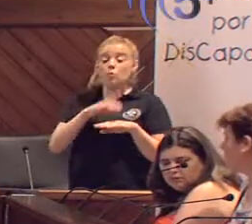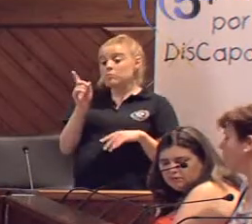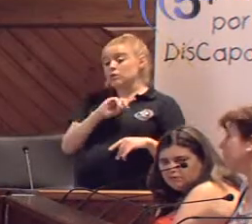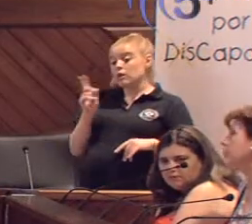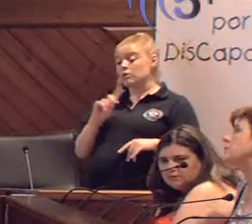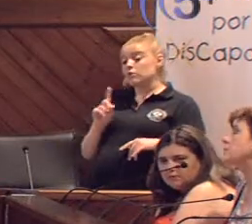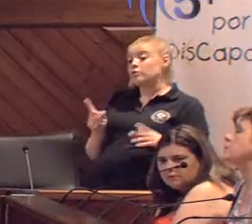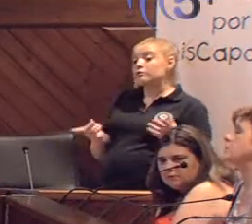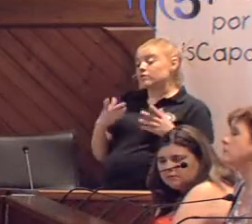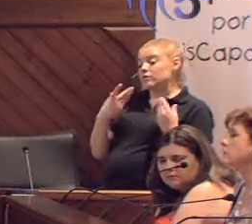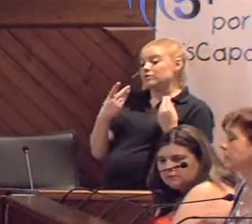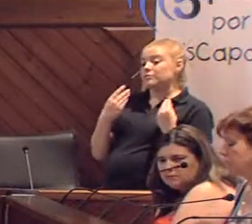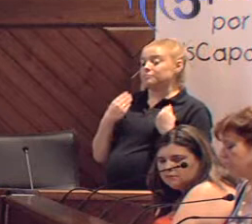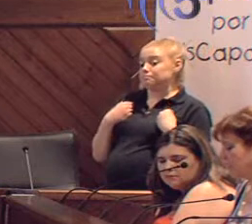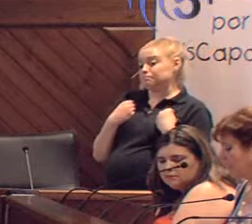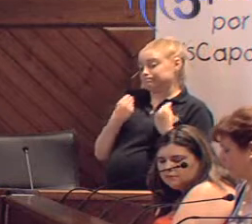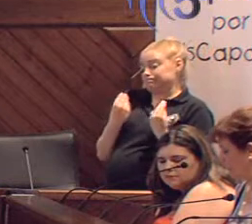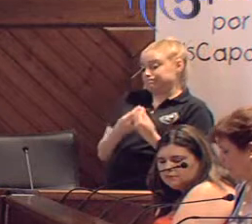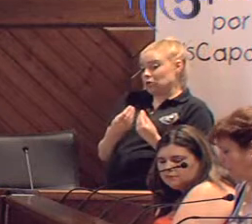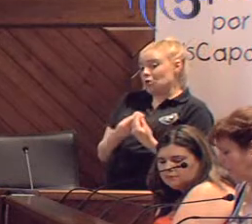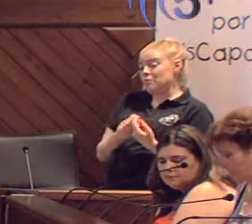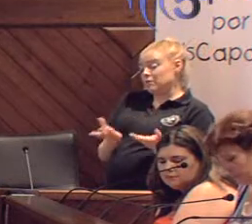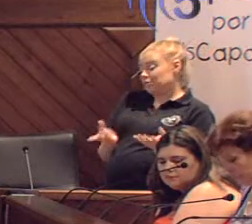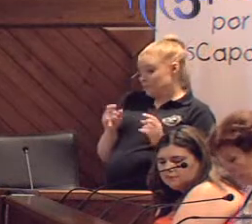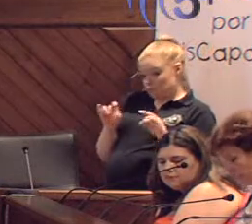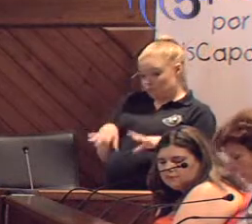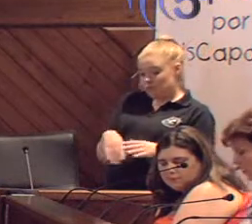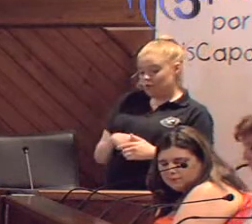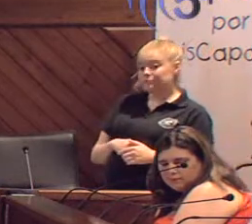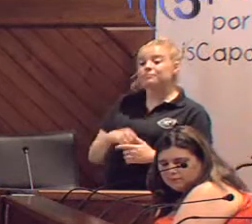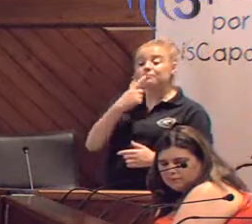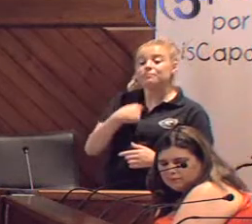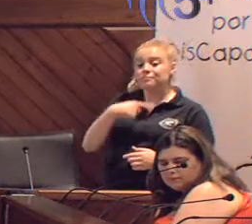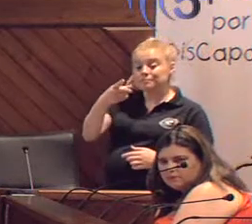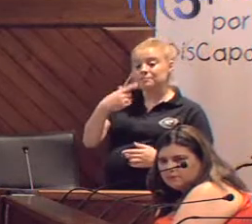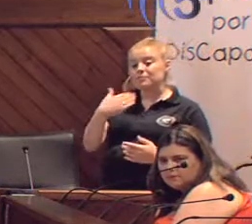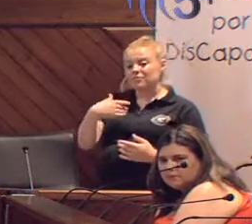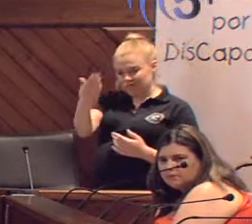normas de convivencia, pues, se le sancione, como a cualquiera. Bien, dime tú.